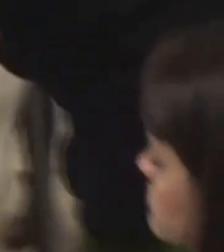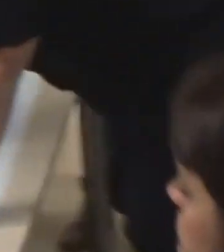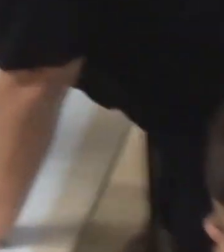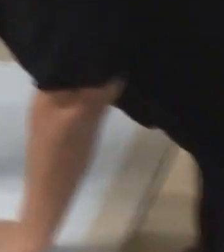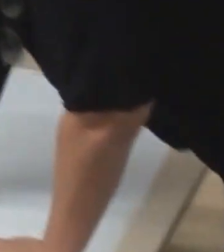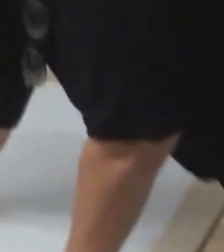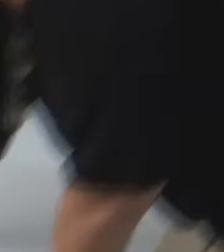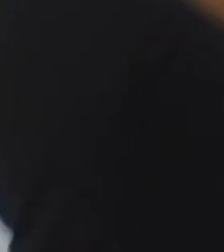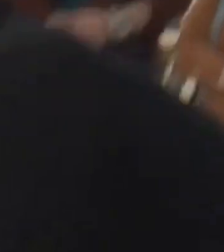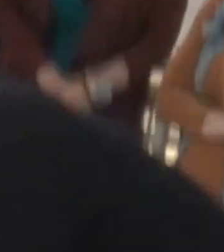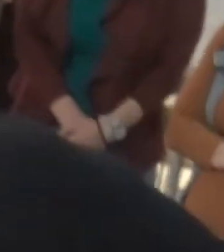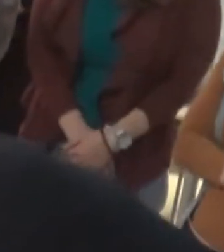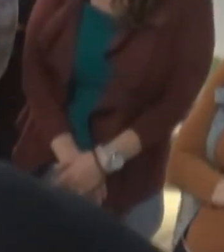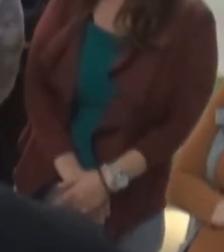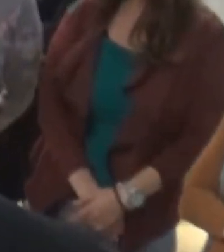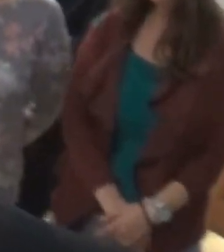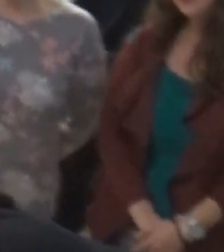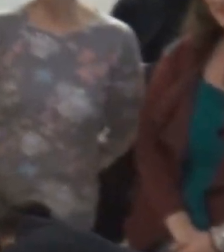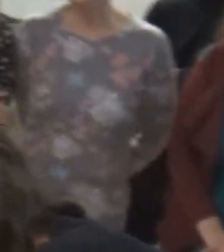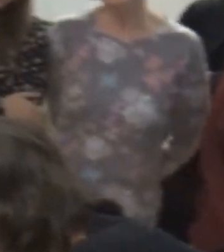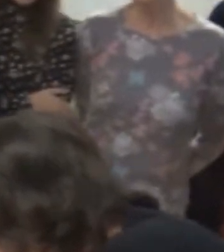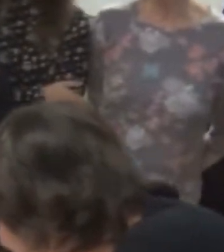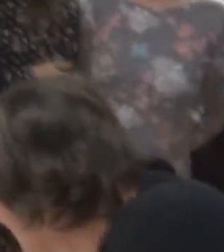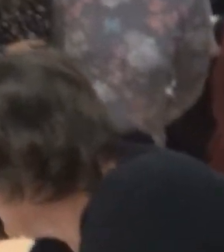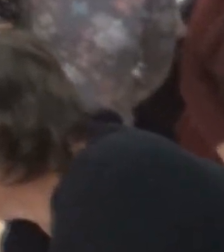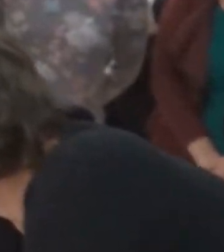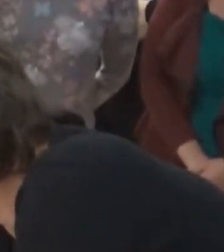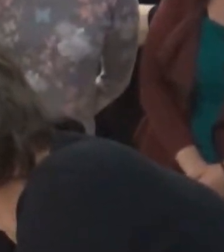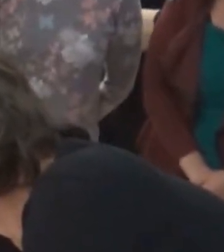teď. Takže je to architektura.